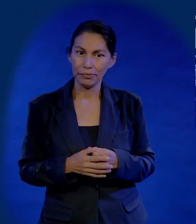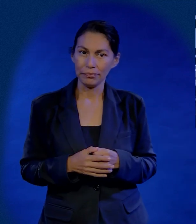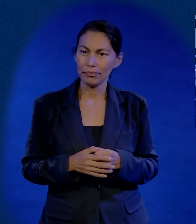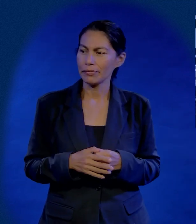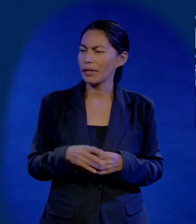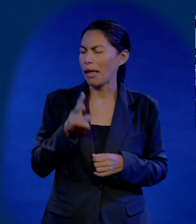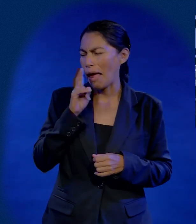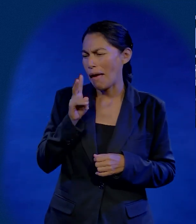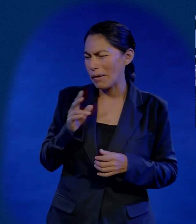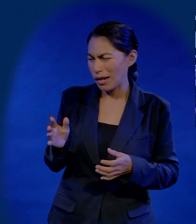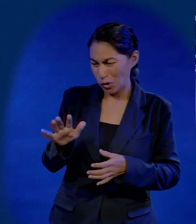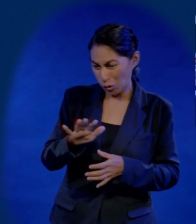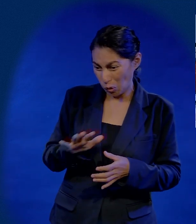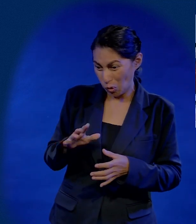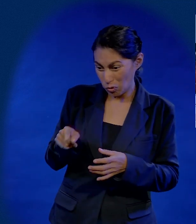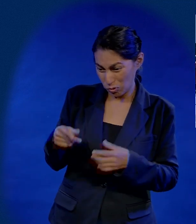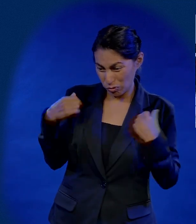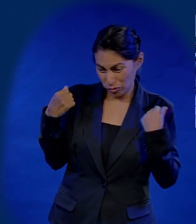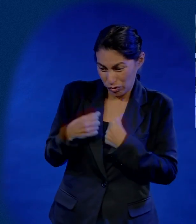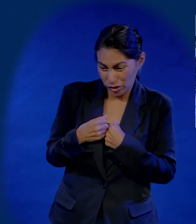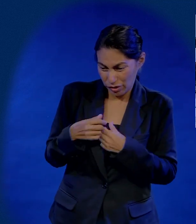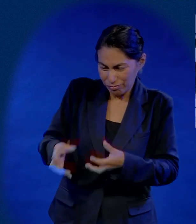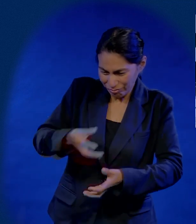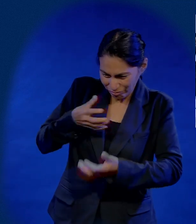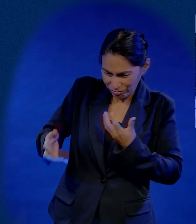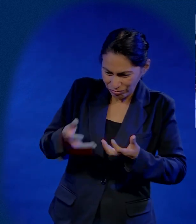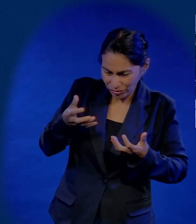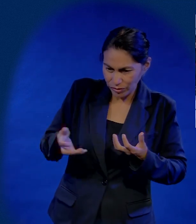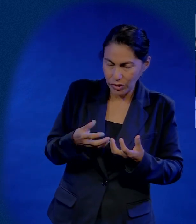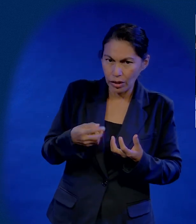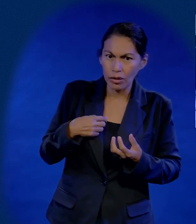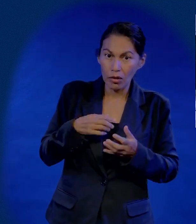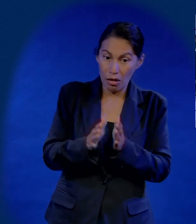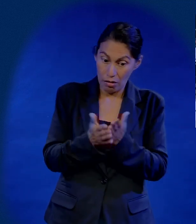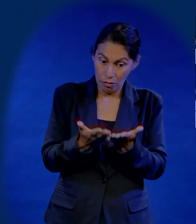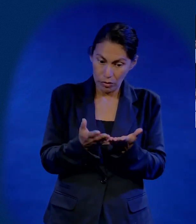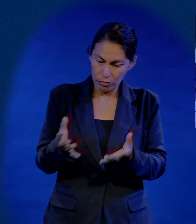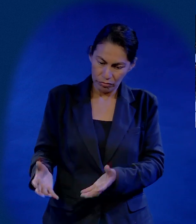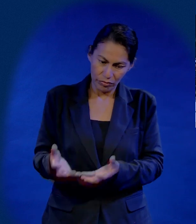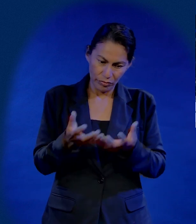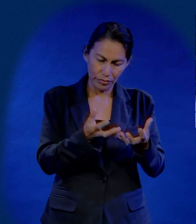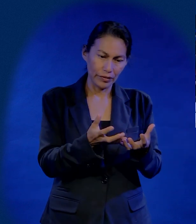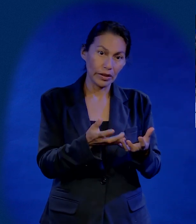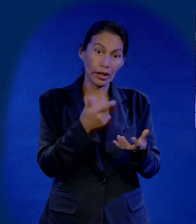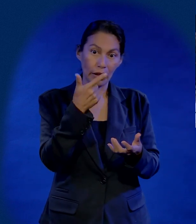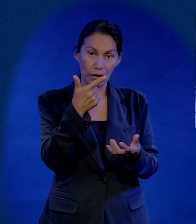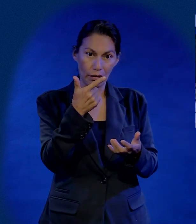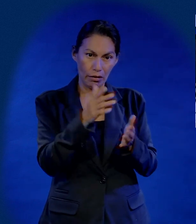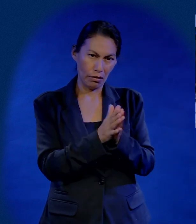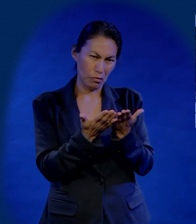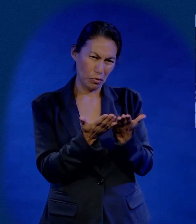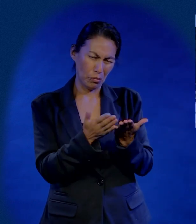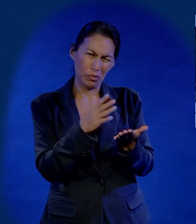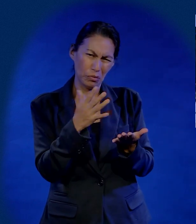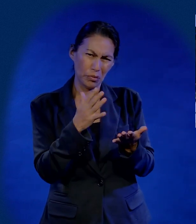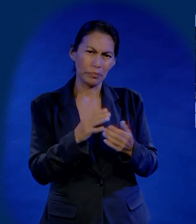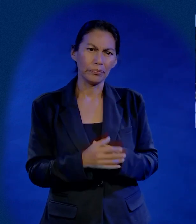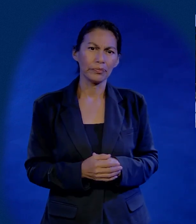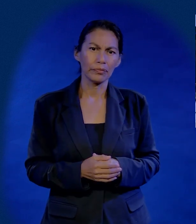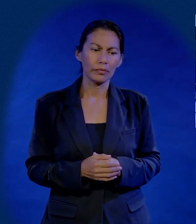Pero al final, me dice, a ver, saca todo lo que traes en la mochila. Y saqué los libros. Traía como unos siete libros.